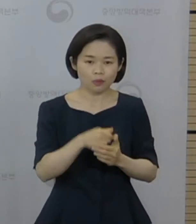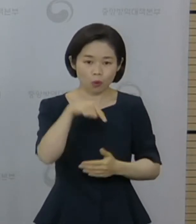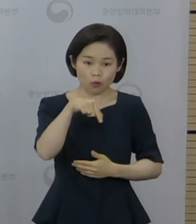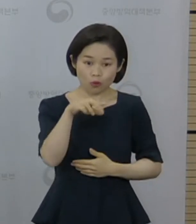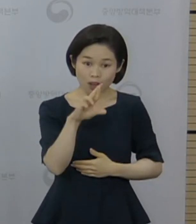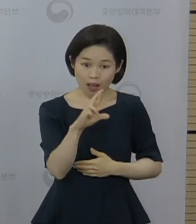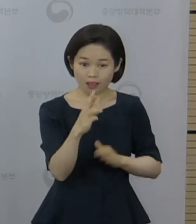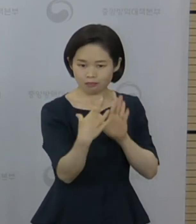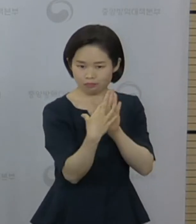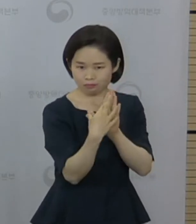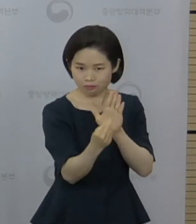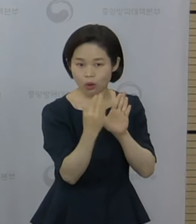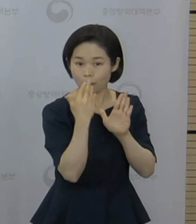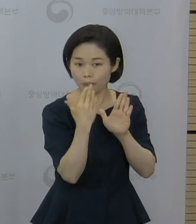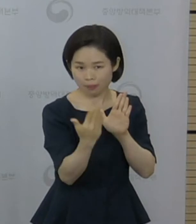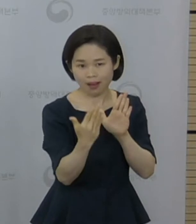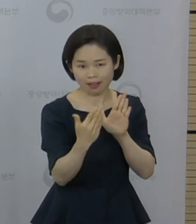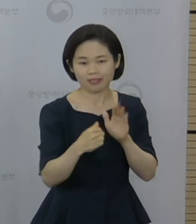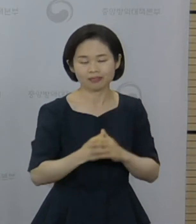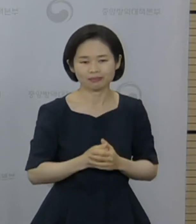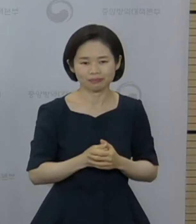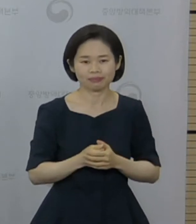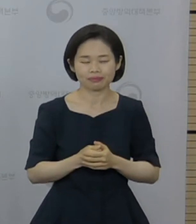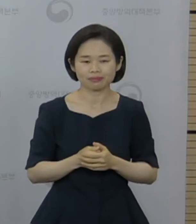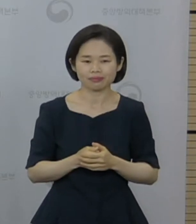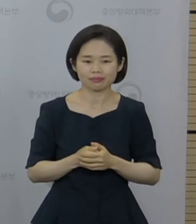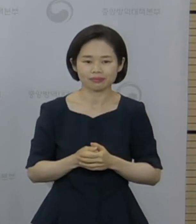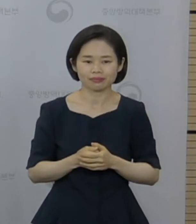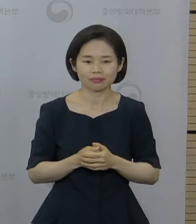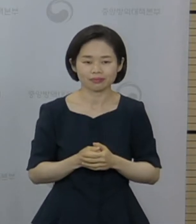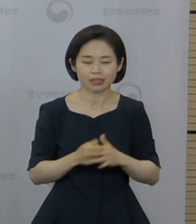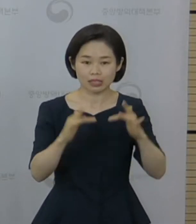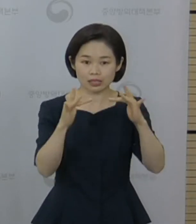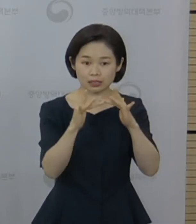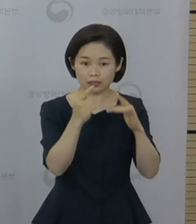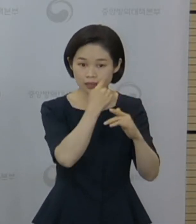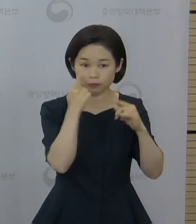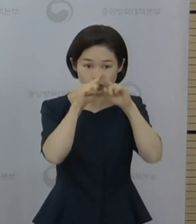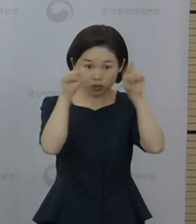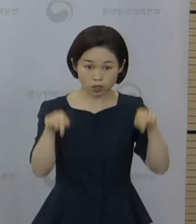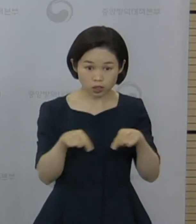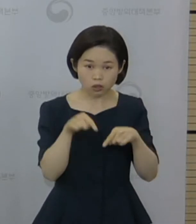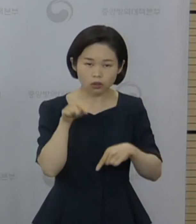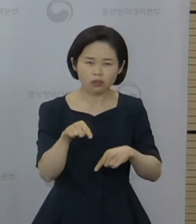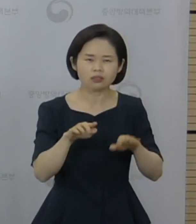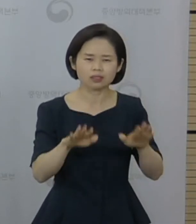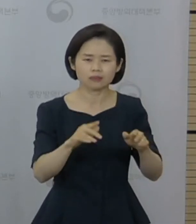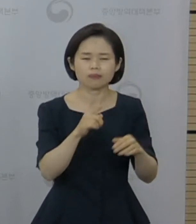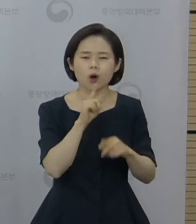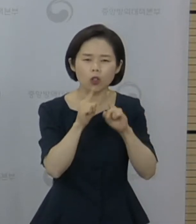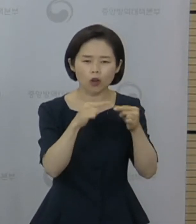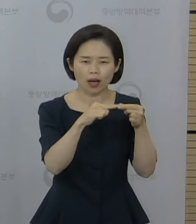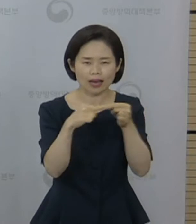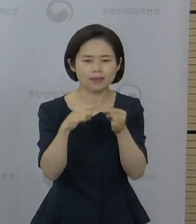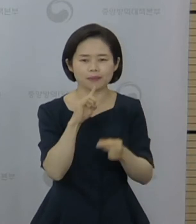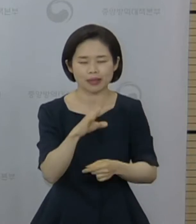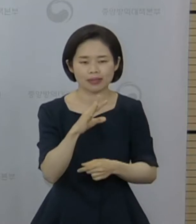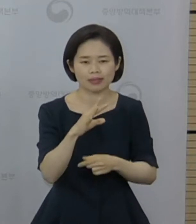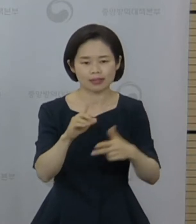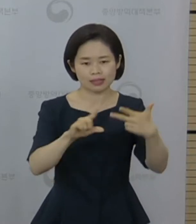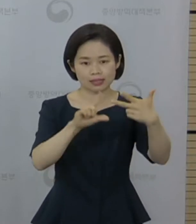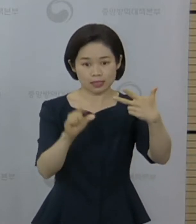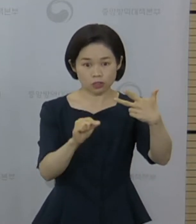및 카메라 기능을 제공하고 있습니다. 전자증명서는 현재는 한글로만 제공하고 있지만 7월 중